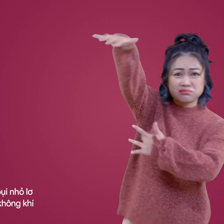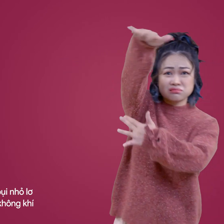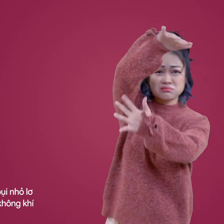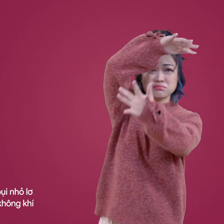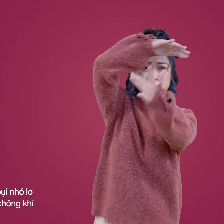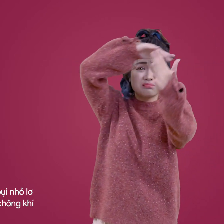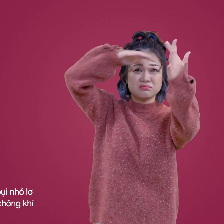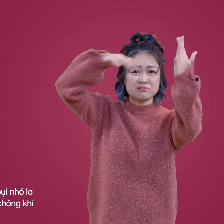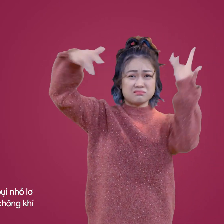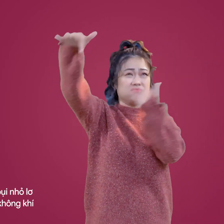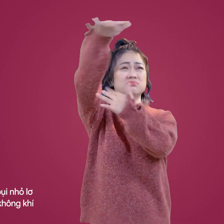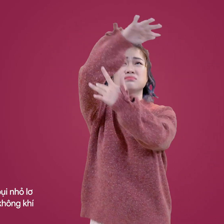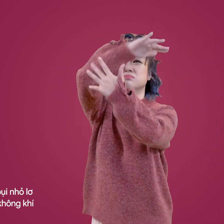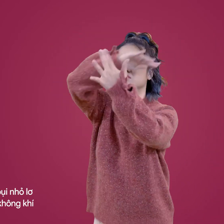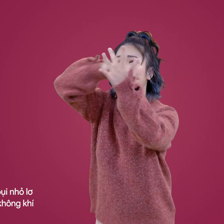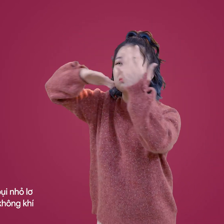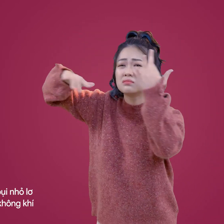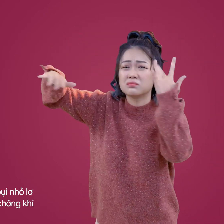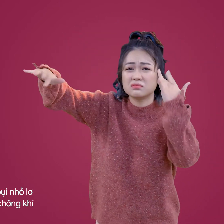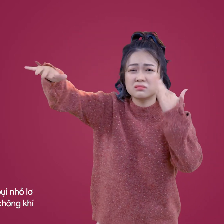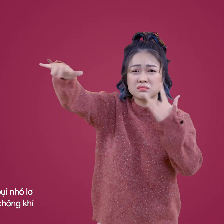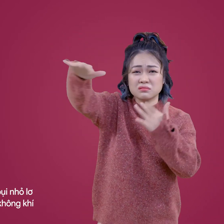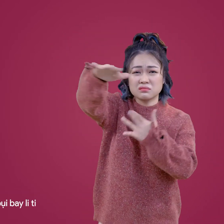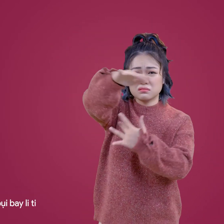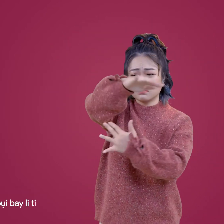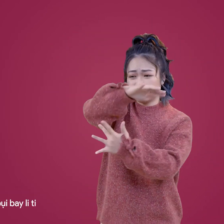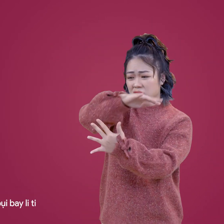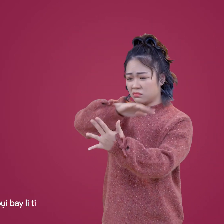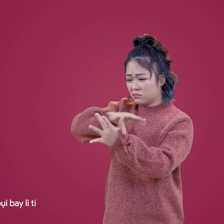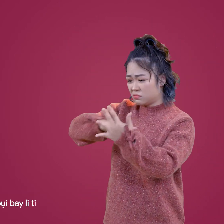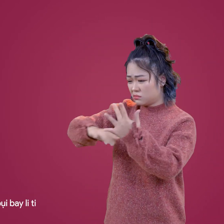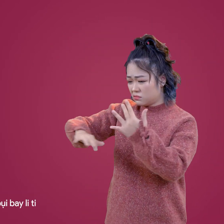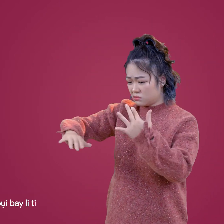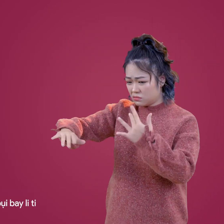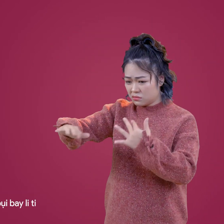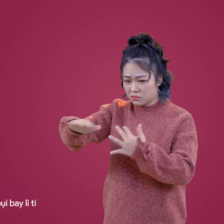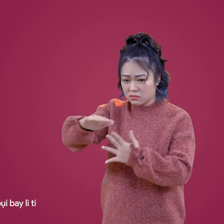자긴 먼지처럼 자긴 먼지처럼